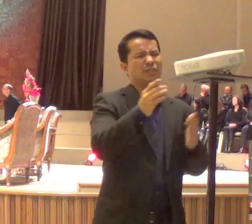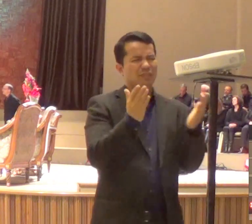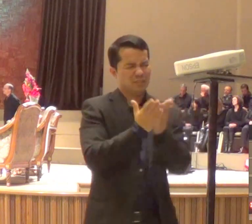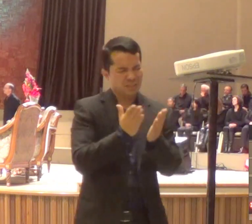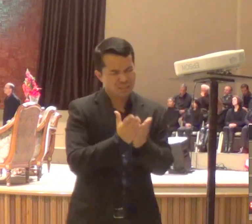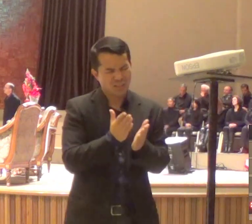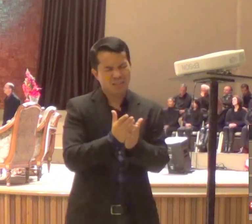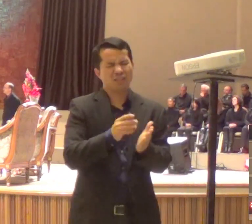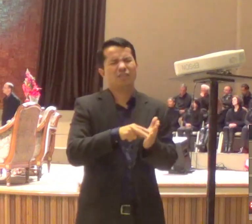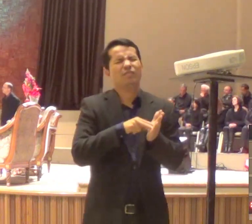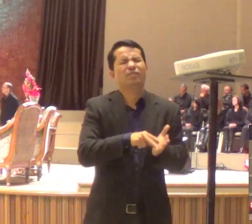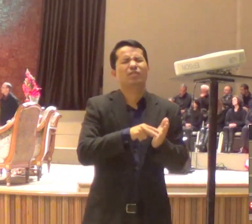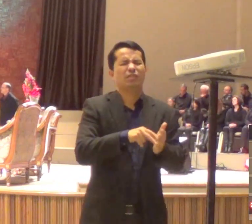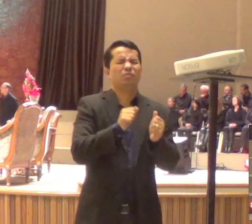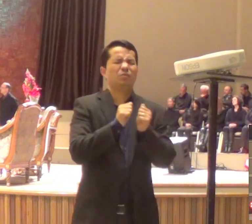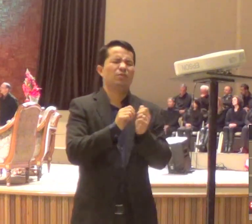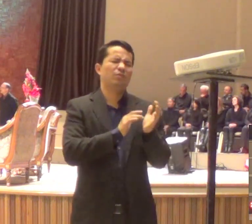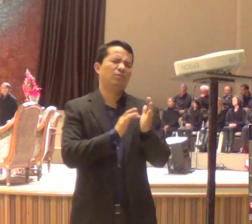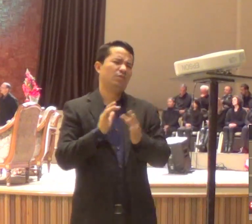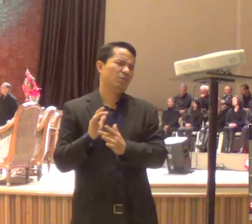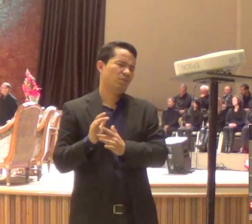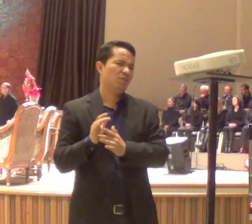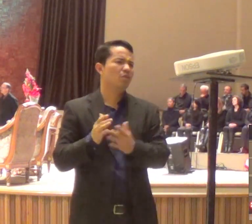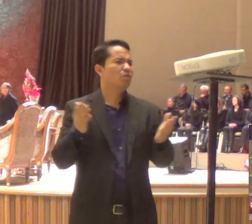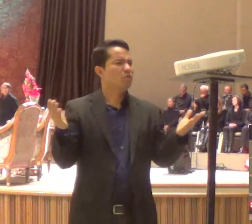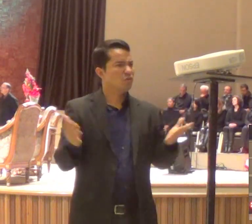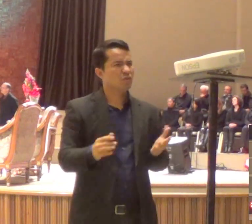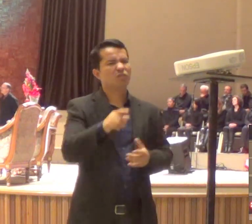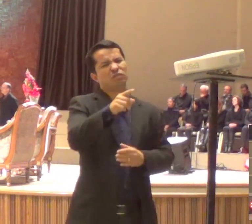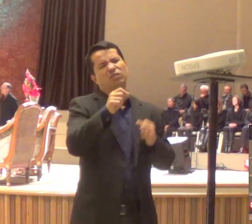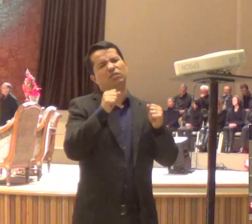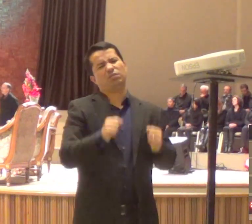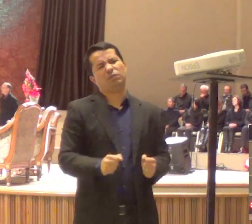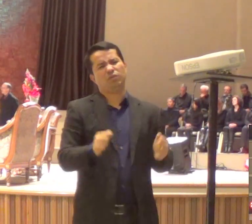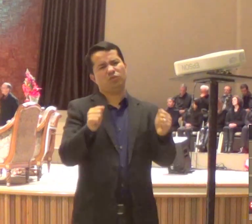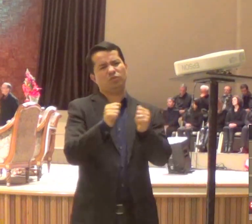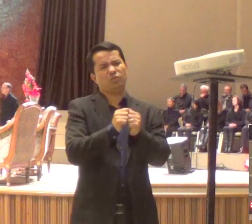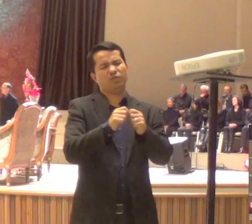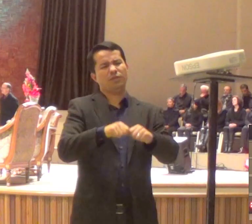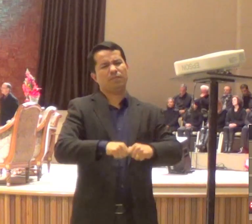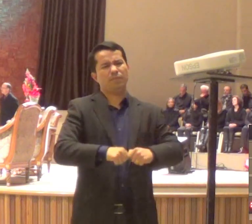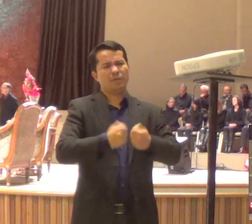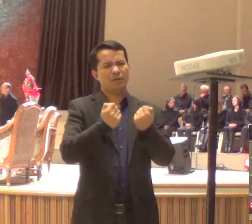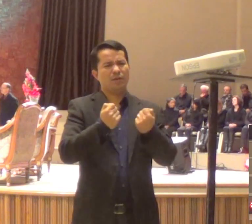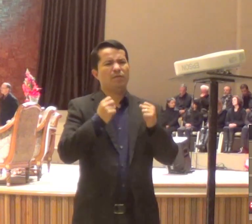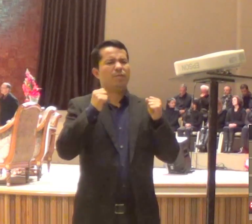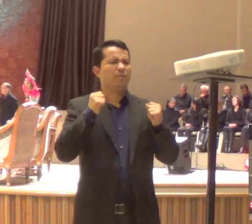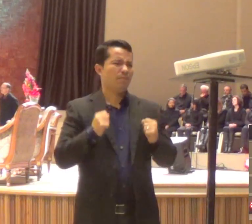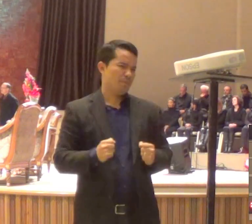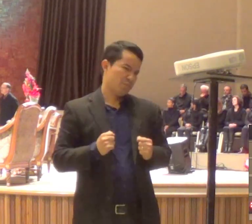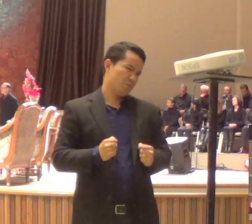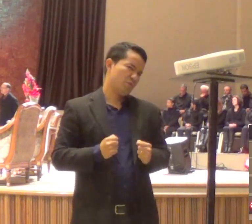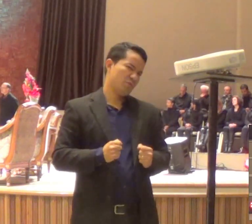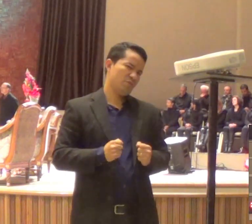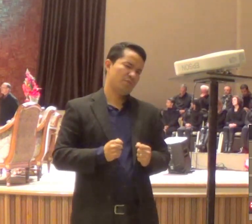igreja, a partilhar, conosco, do pão e do vinho, mas, lembra, esse,